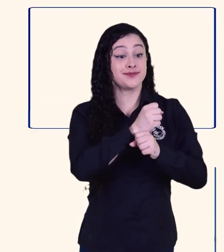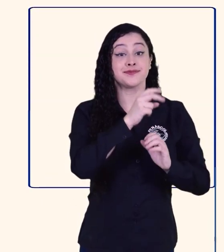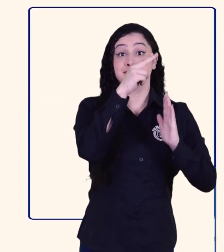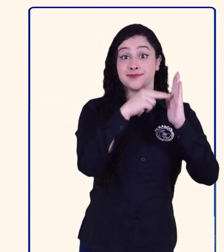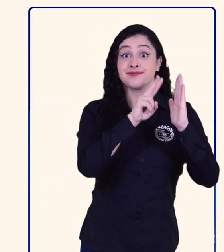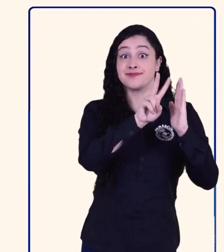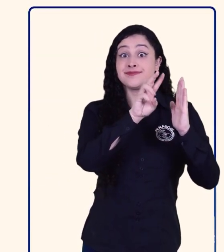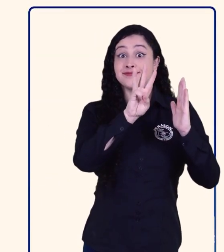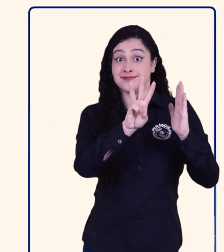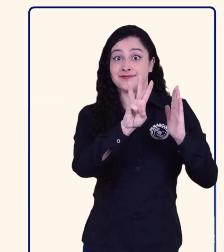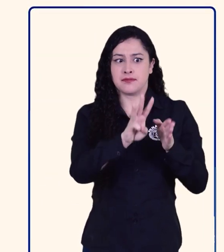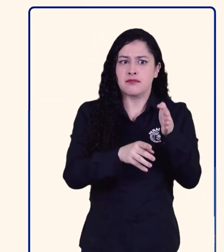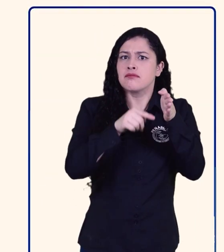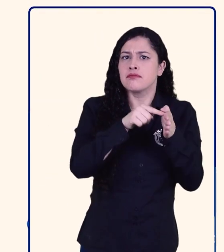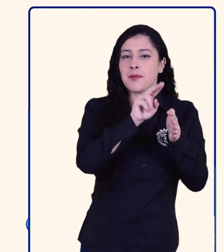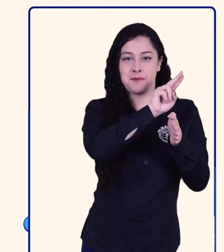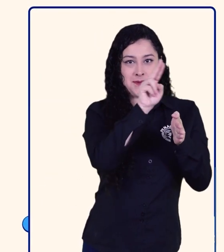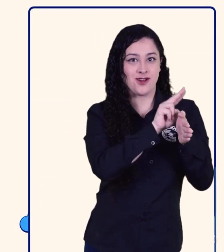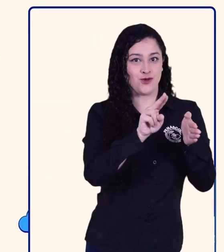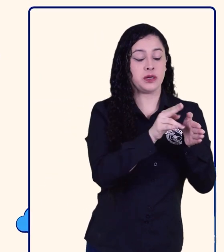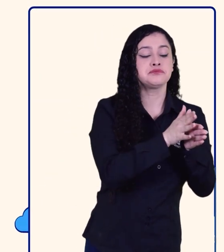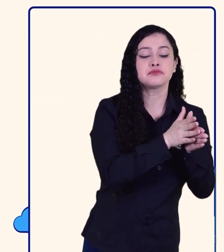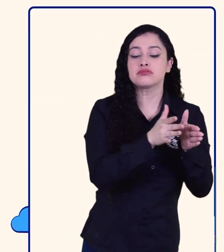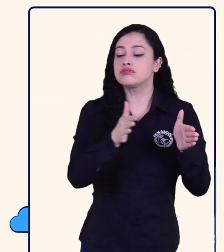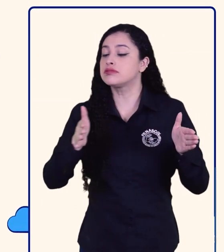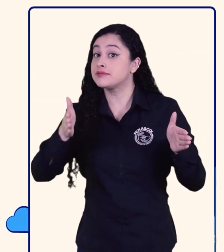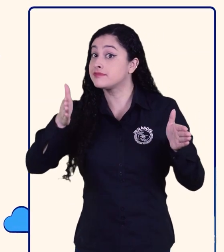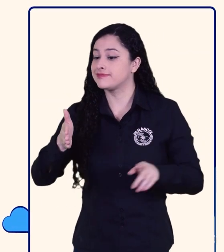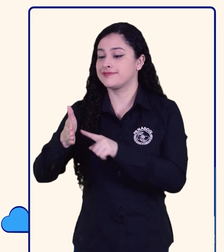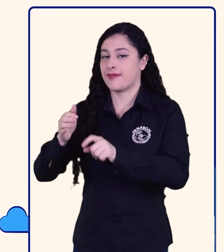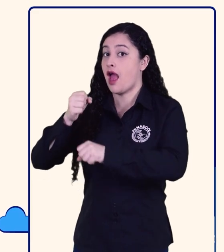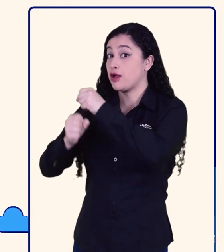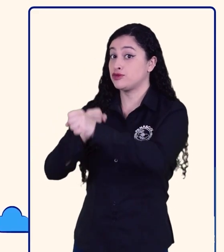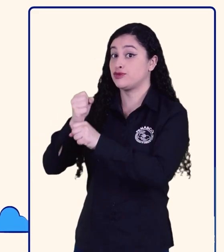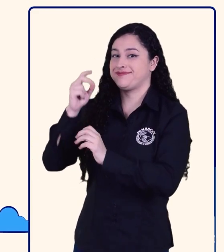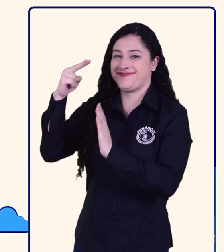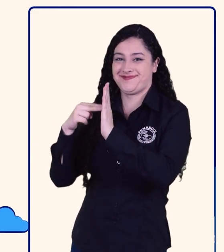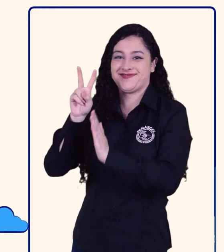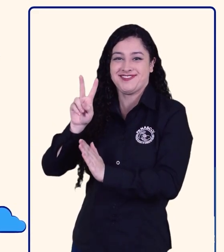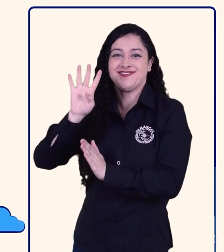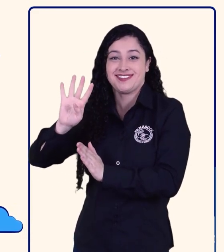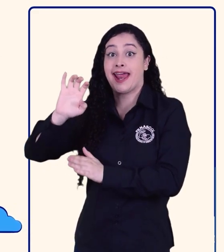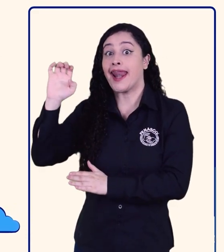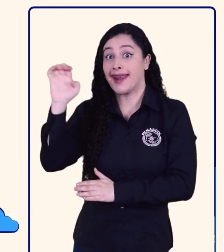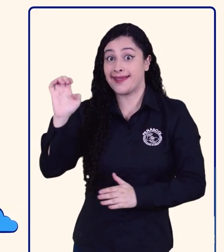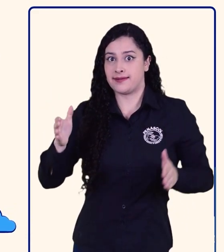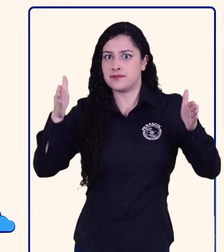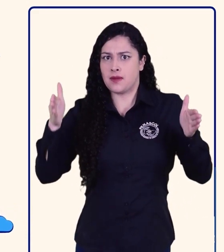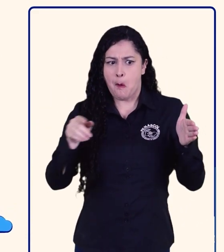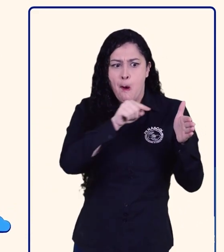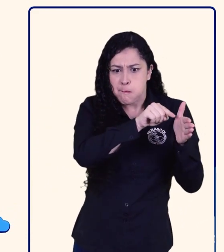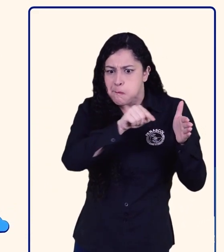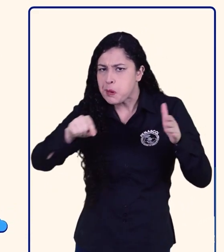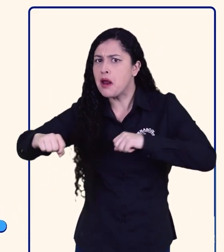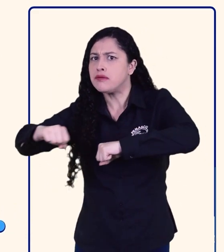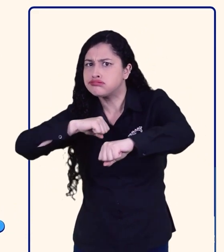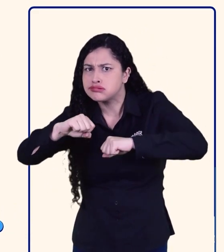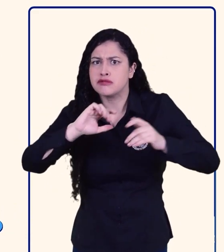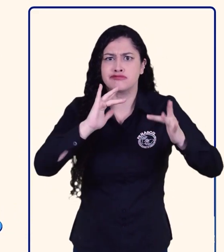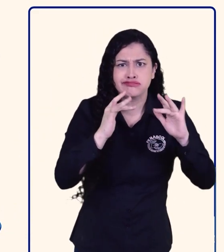Ahora te quiero contar tres datos del Centro de Relevo que van desde marzo de 2023 hasta